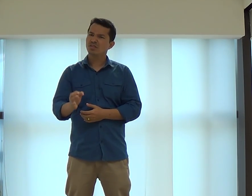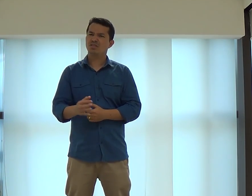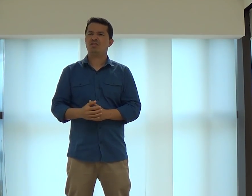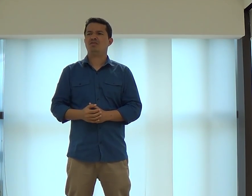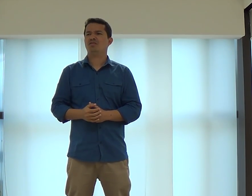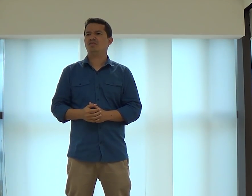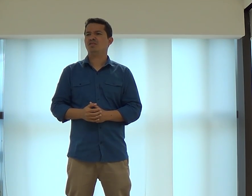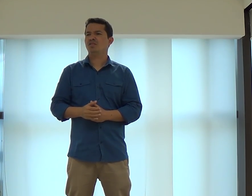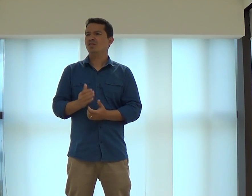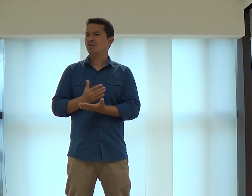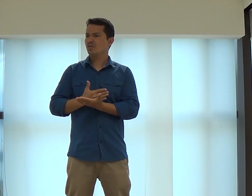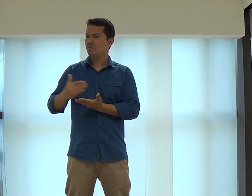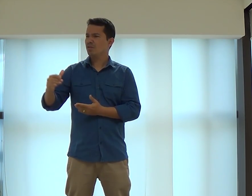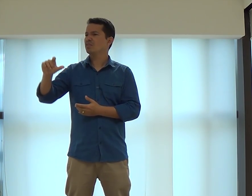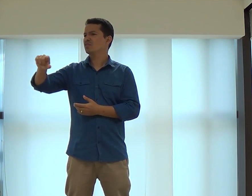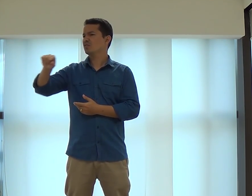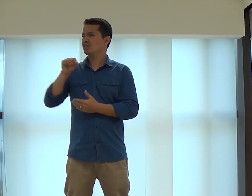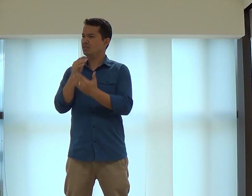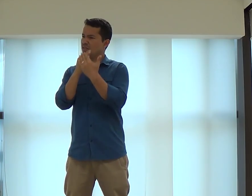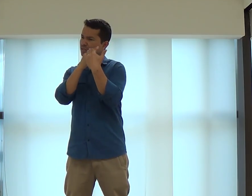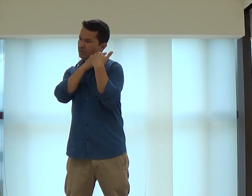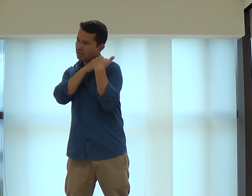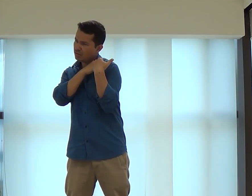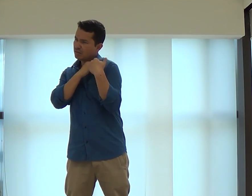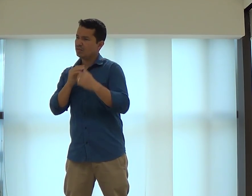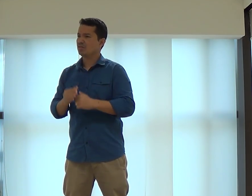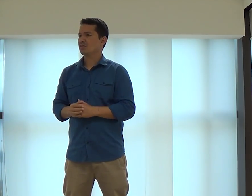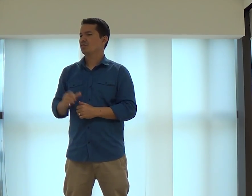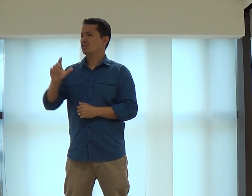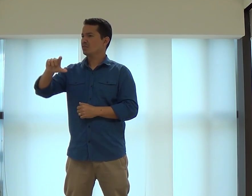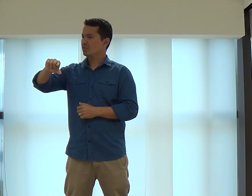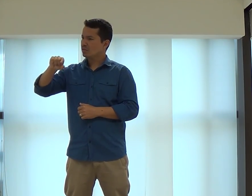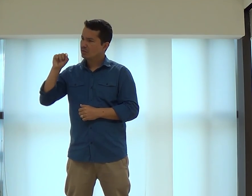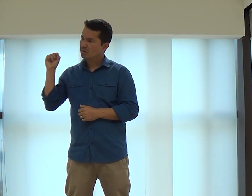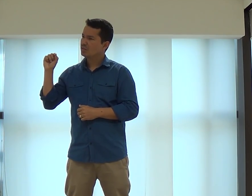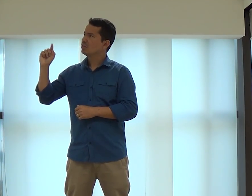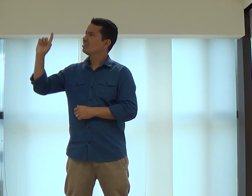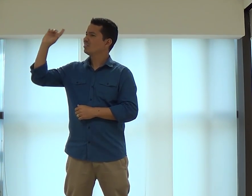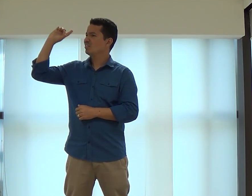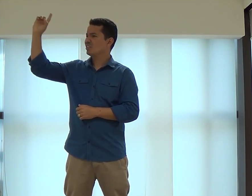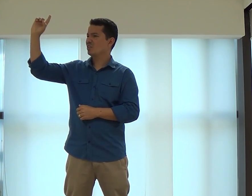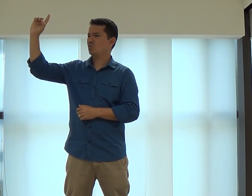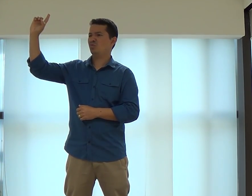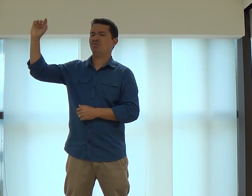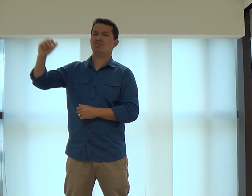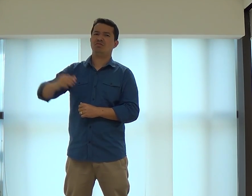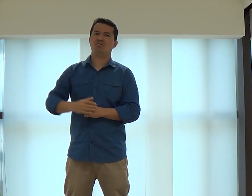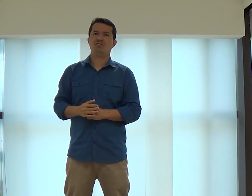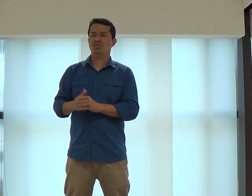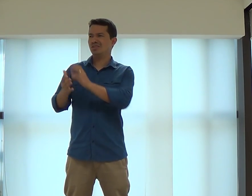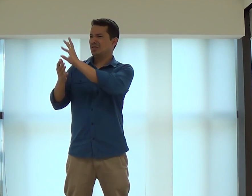Comece fazendo escolhas certas. Comece a ter responsabilidade. Escolha Deus.